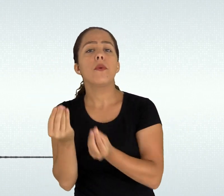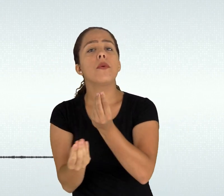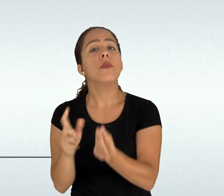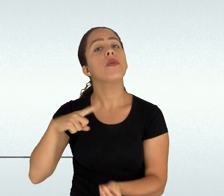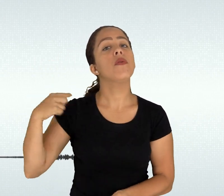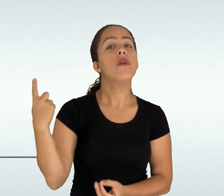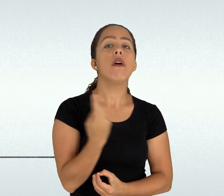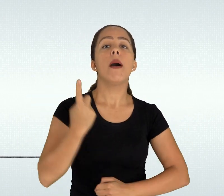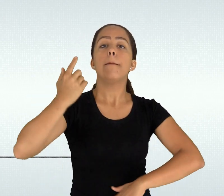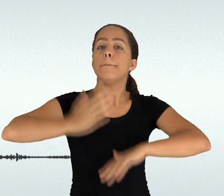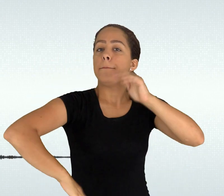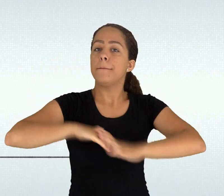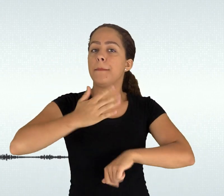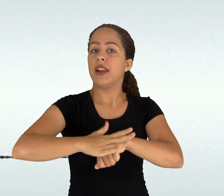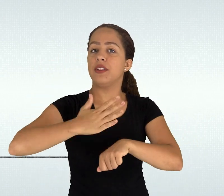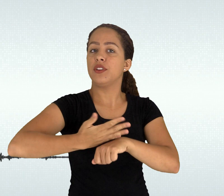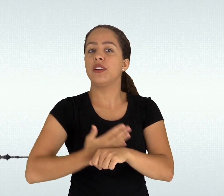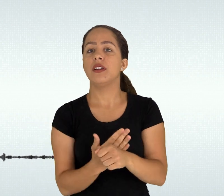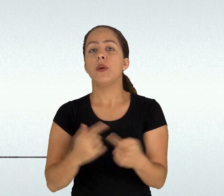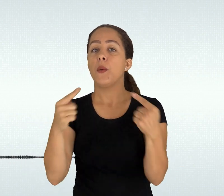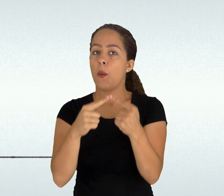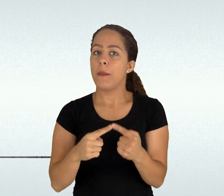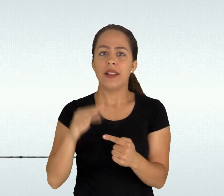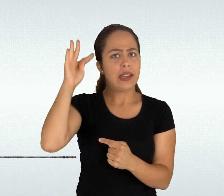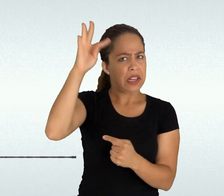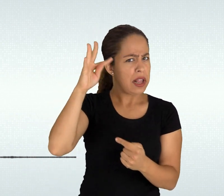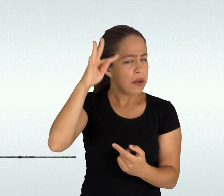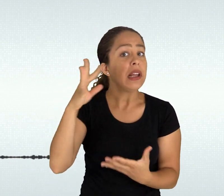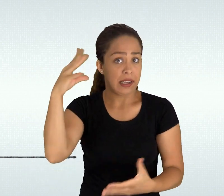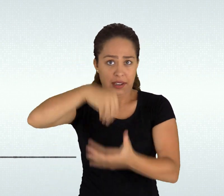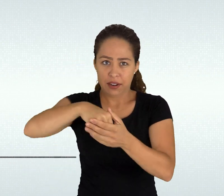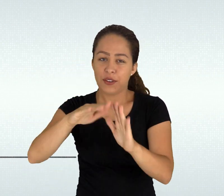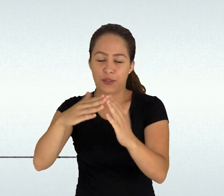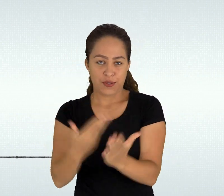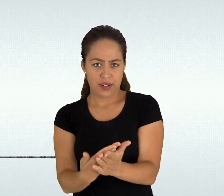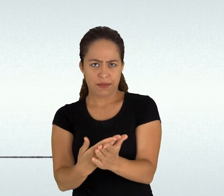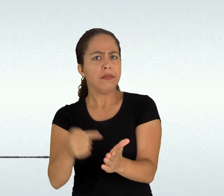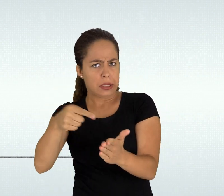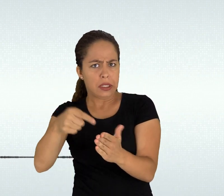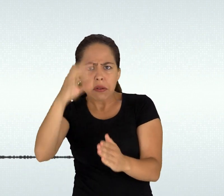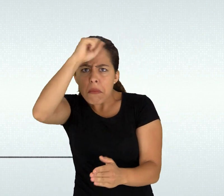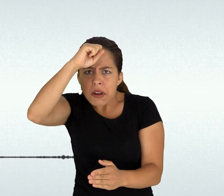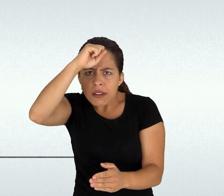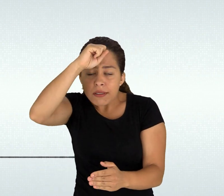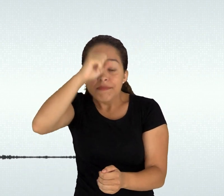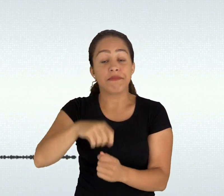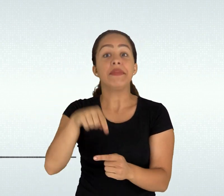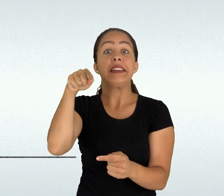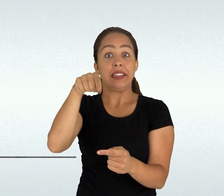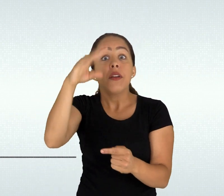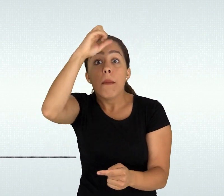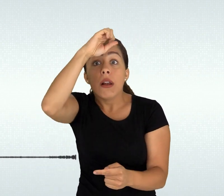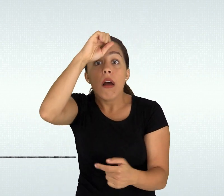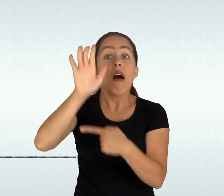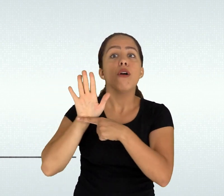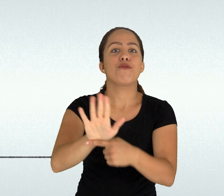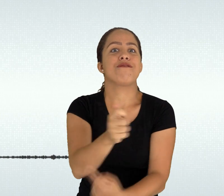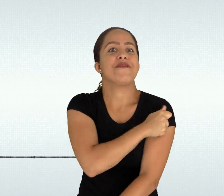em nossos currículos requer que direcionemos nossas práticas para uma formação que permita ao estudante